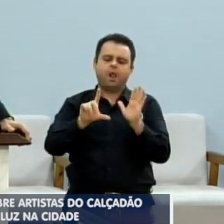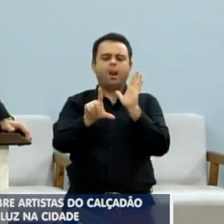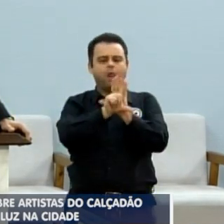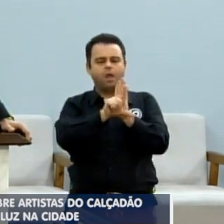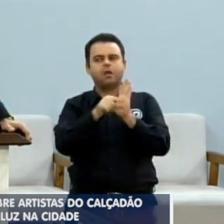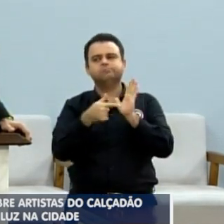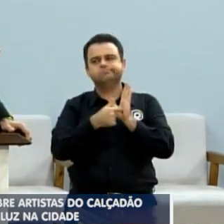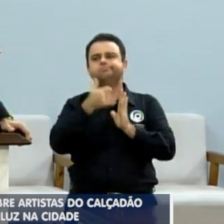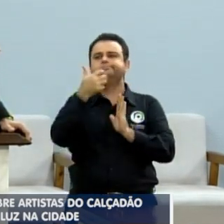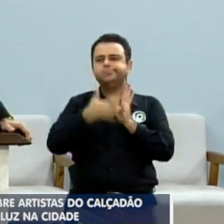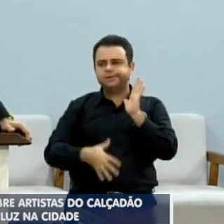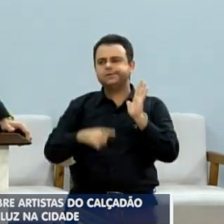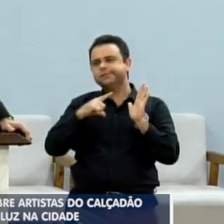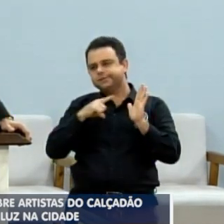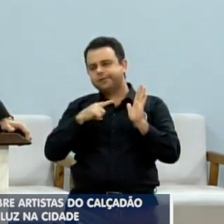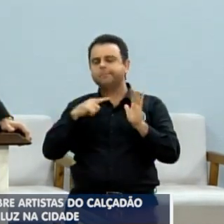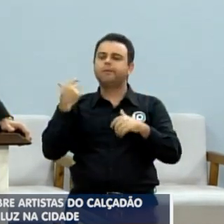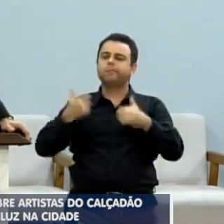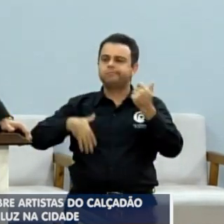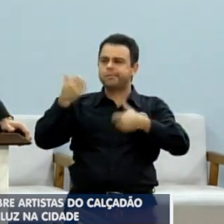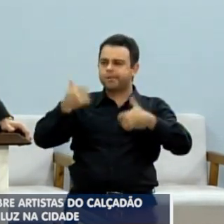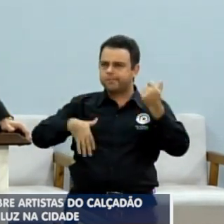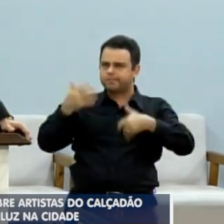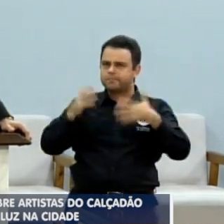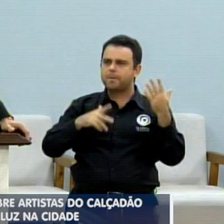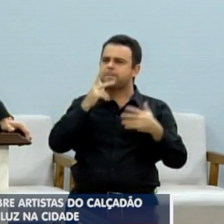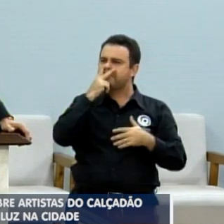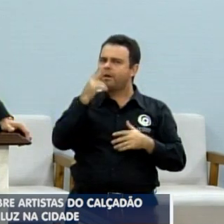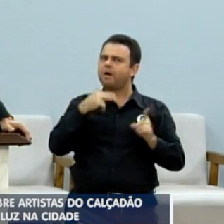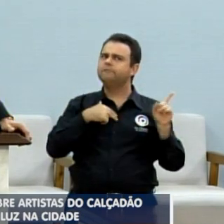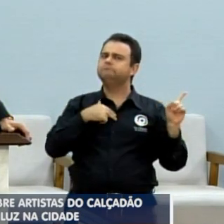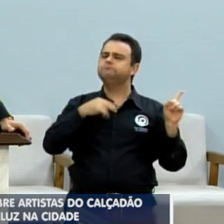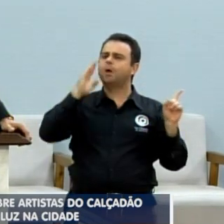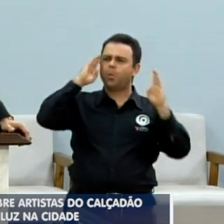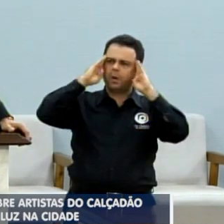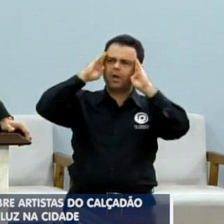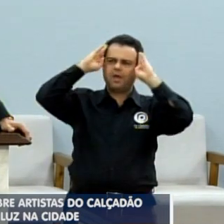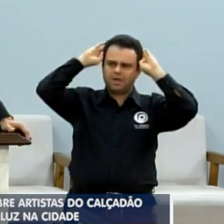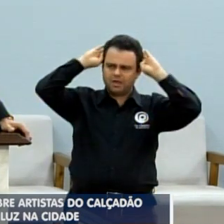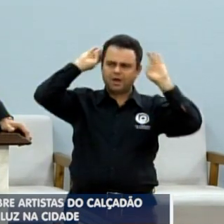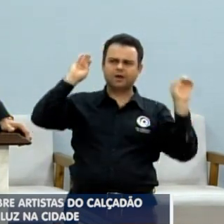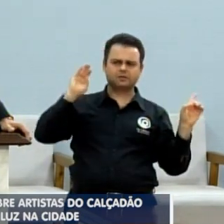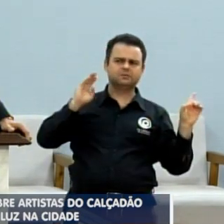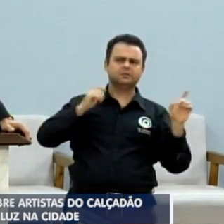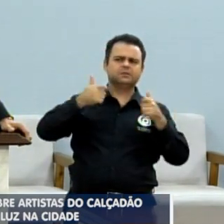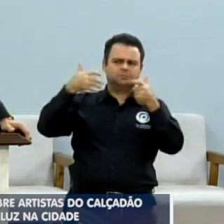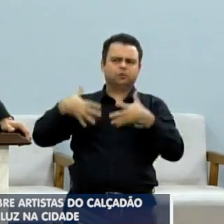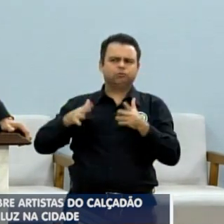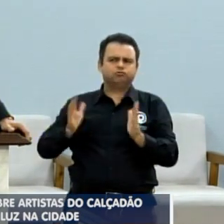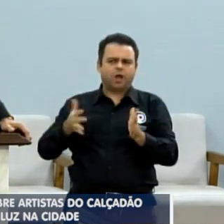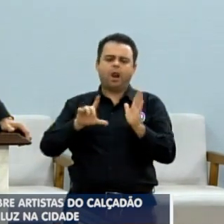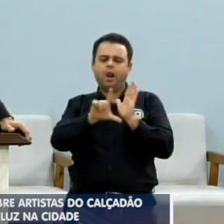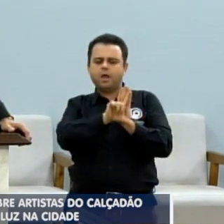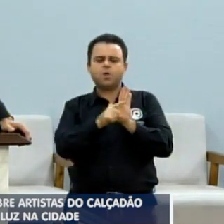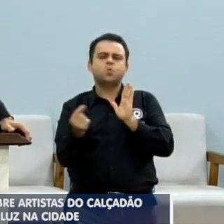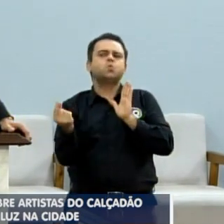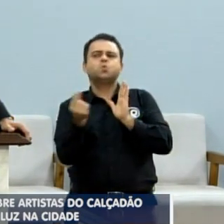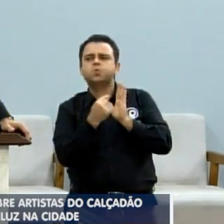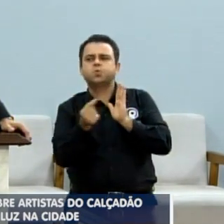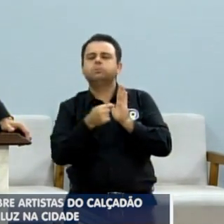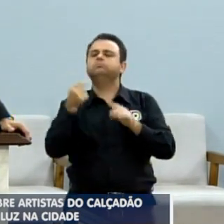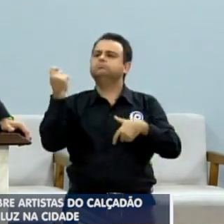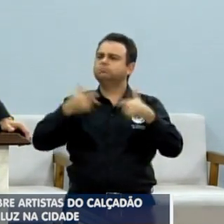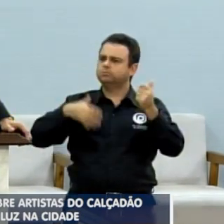semana passada aqui, se não me falha a memória, o vereador Paulera, presidente Paulera, falou que existe uma lei que